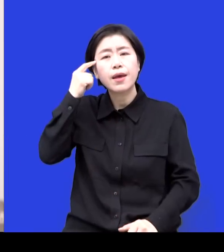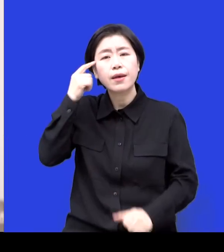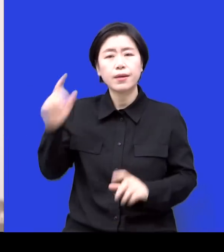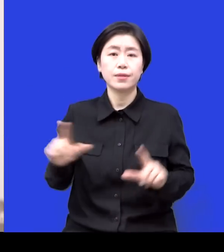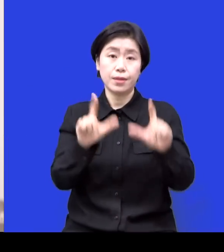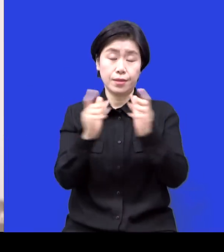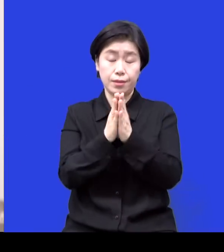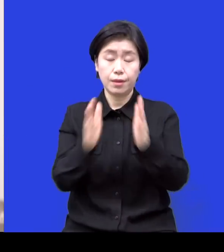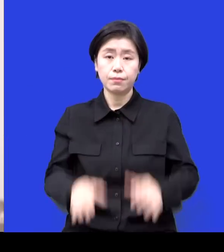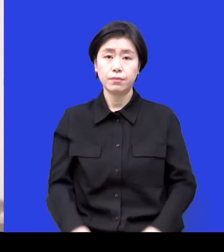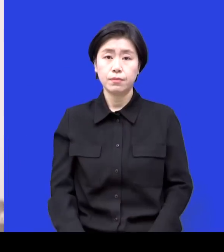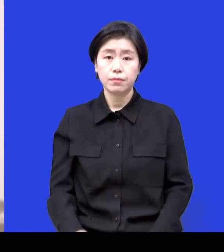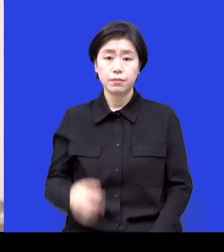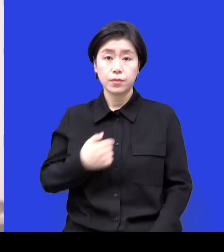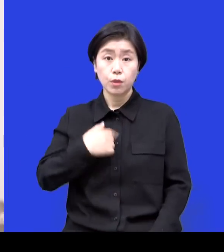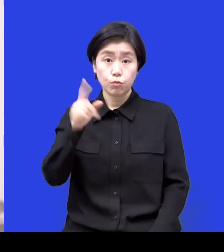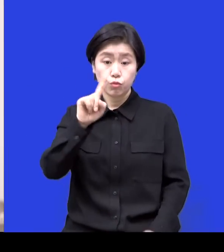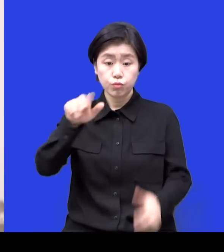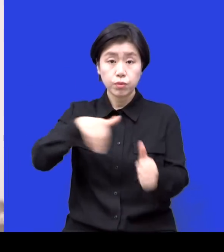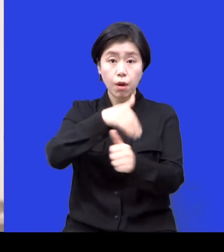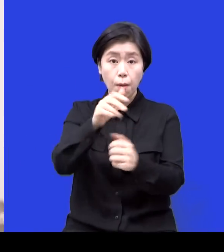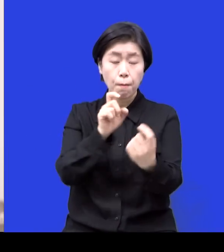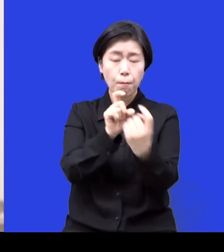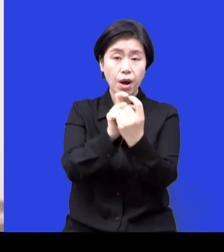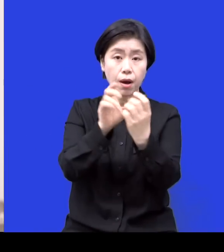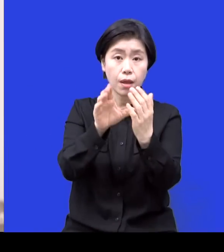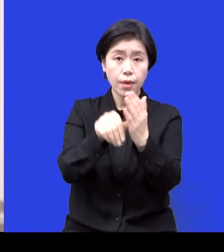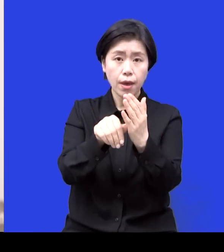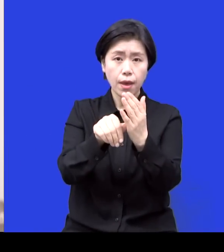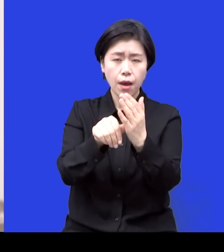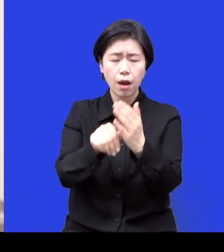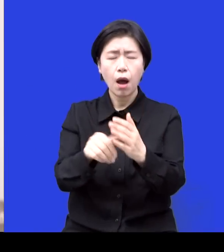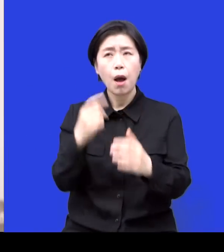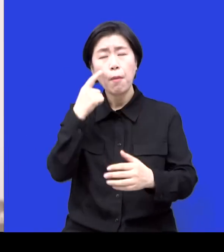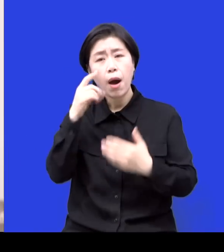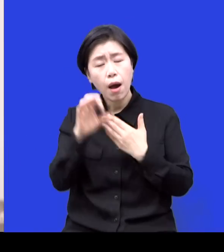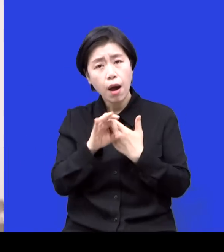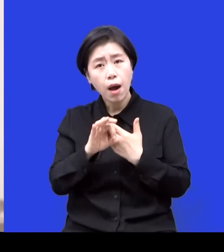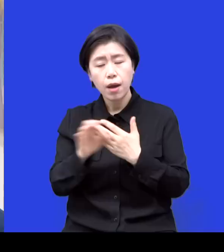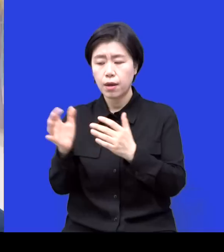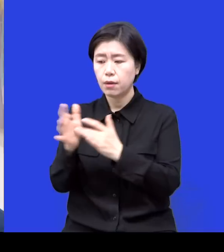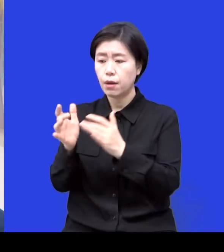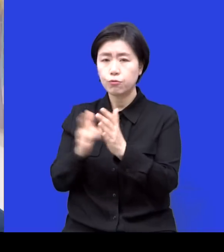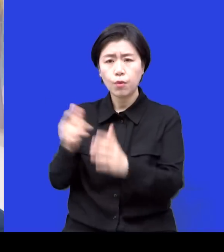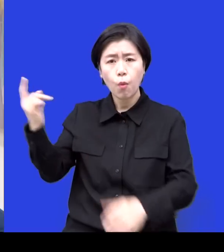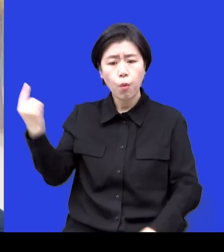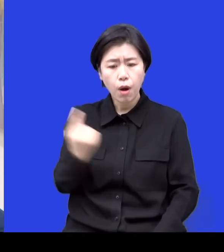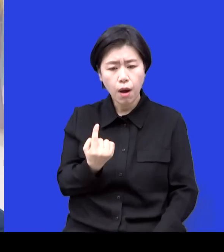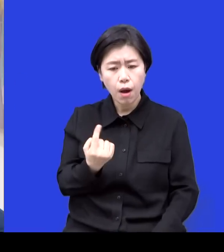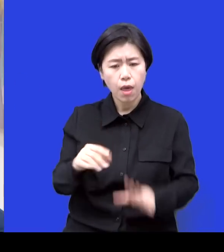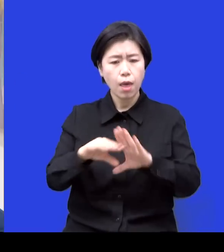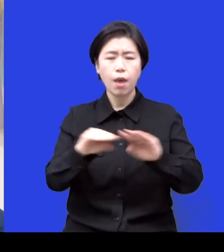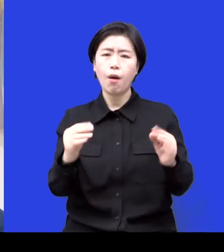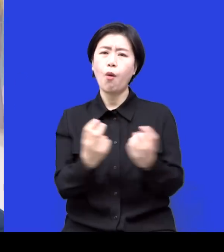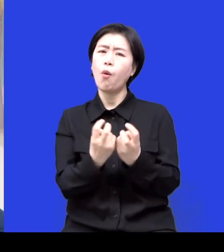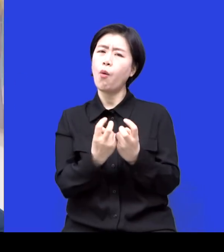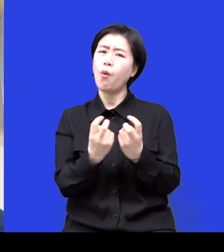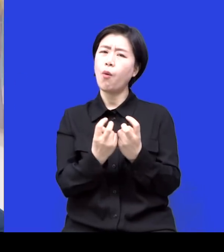이때라면 어떻게 하셨을까 어떻게 하셨었지 이런 생각을 하면서 진짜 뭐 사소한 것까지